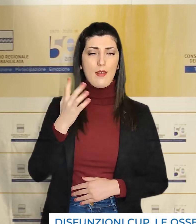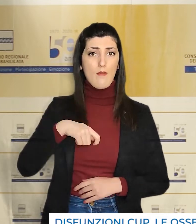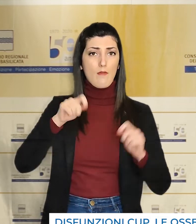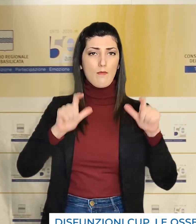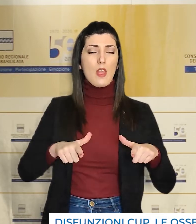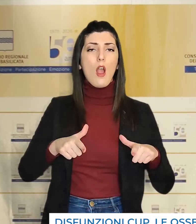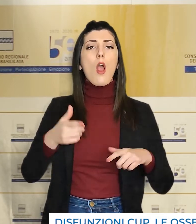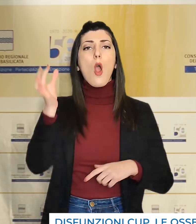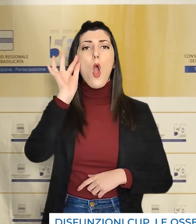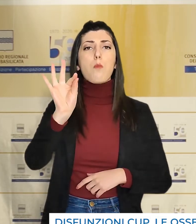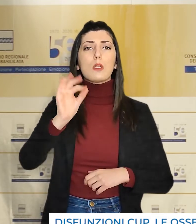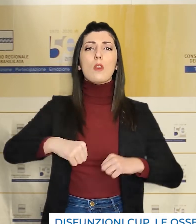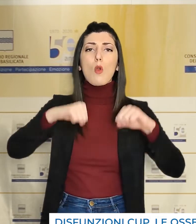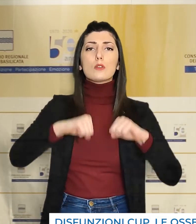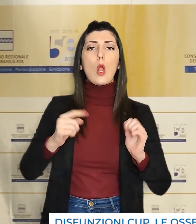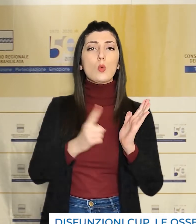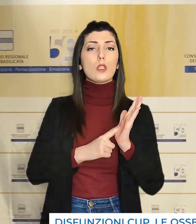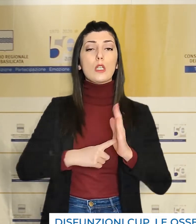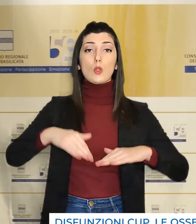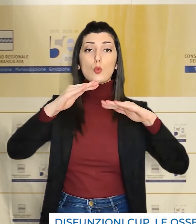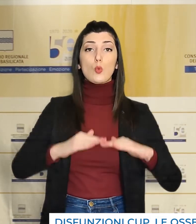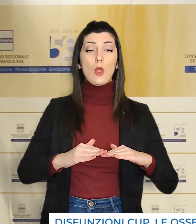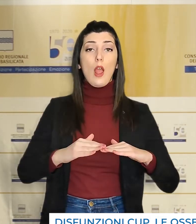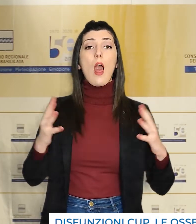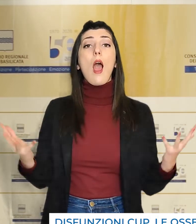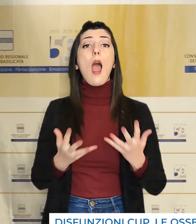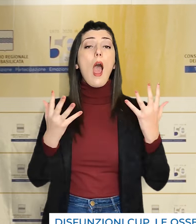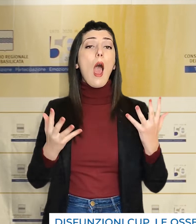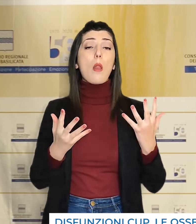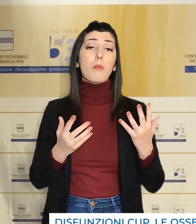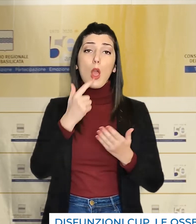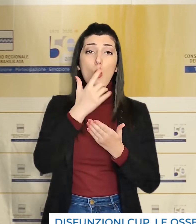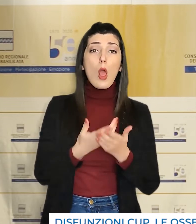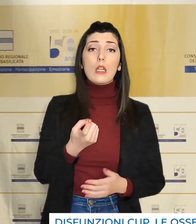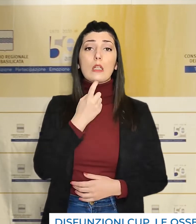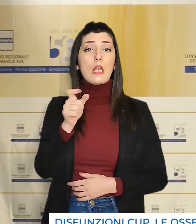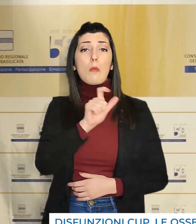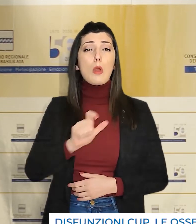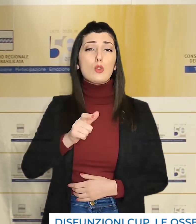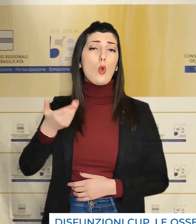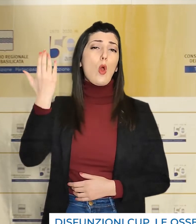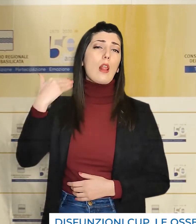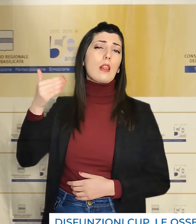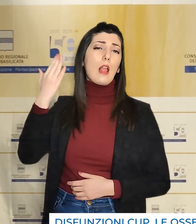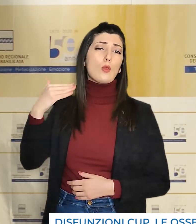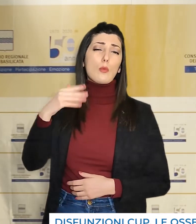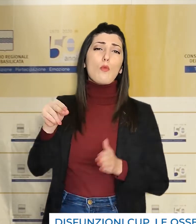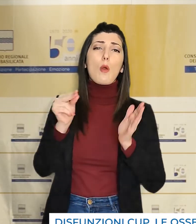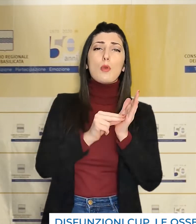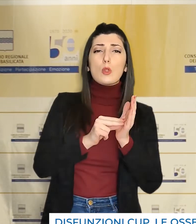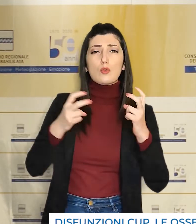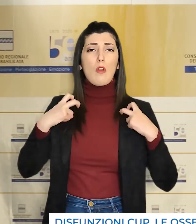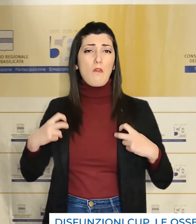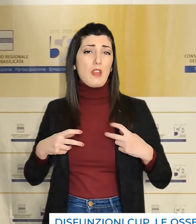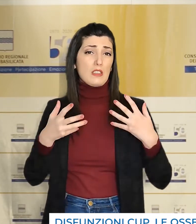di carattere eccezionale, che tutelino il diritto alla salute, almeno per quegli utenti che avevano da